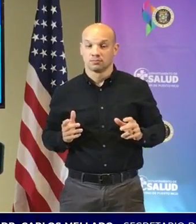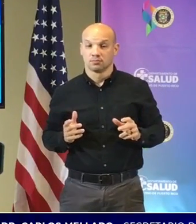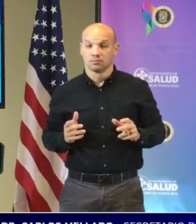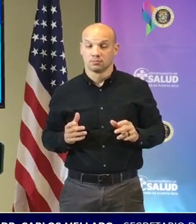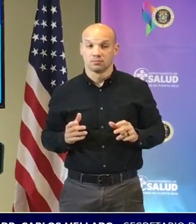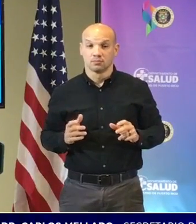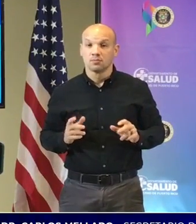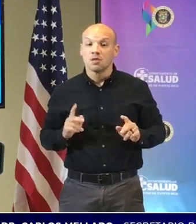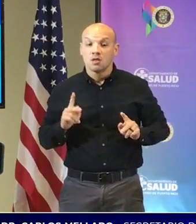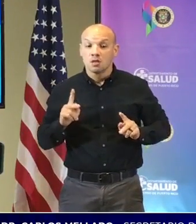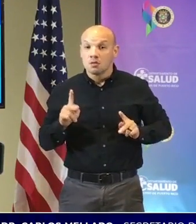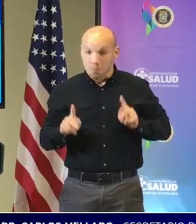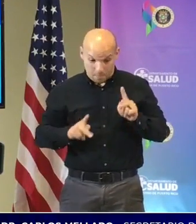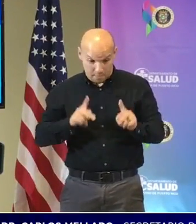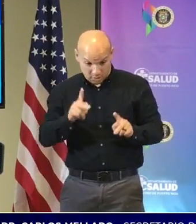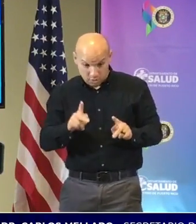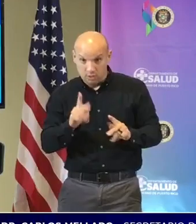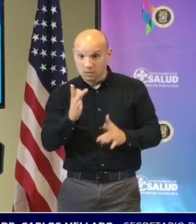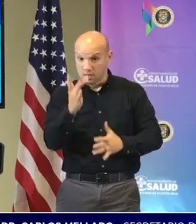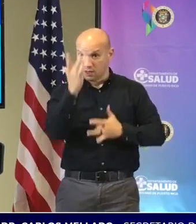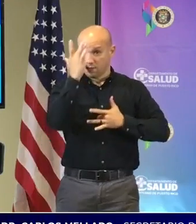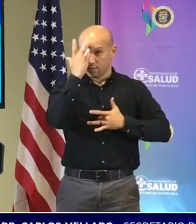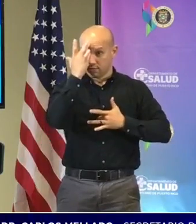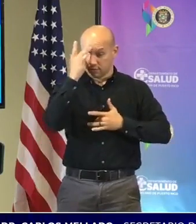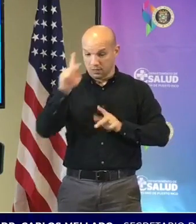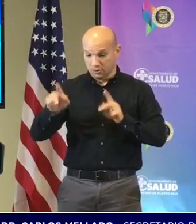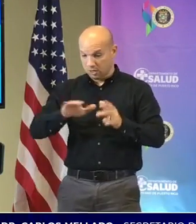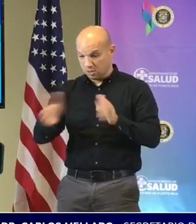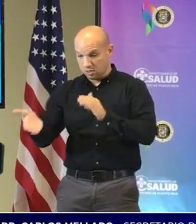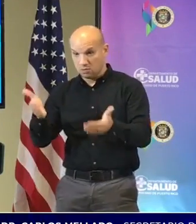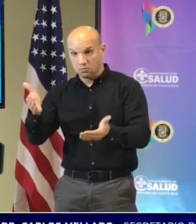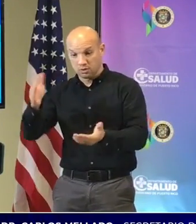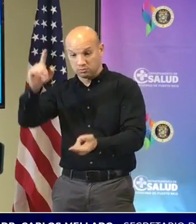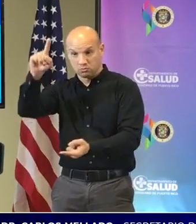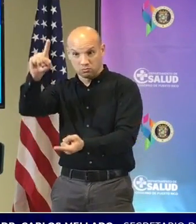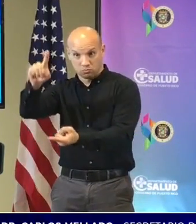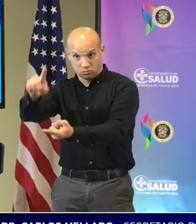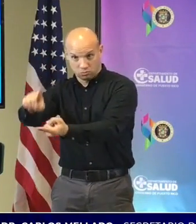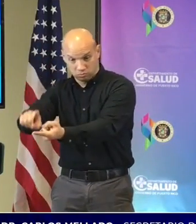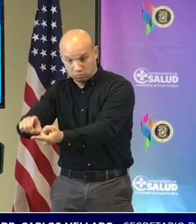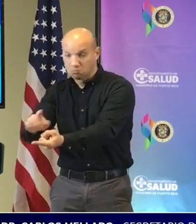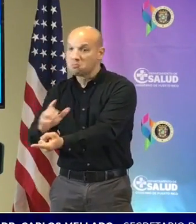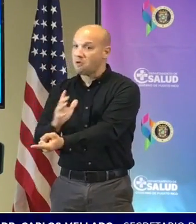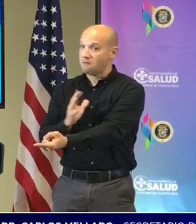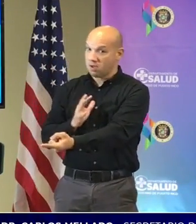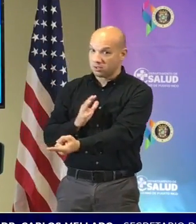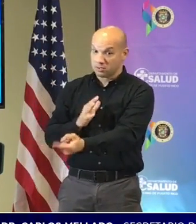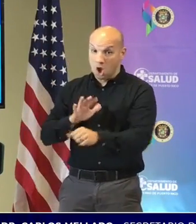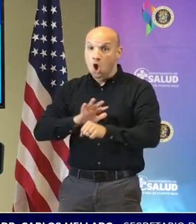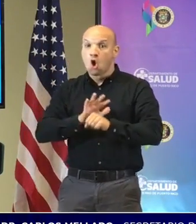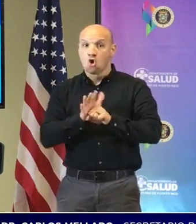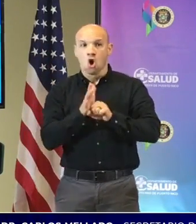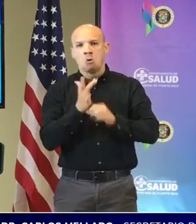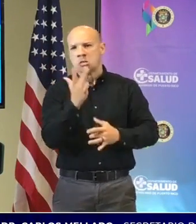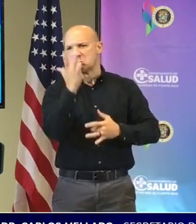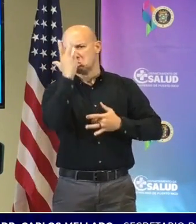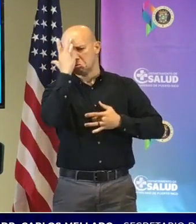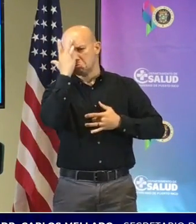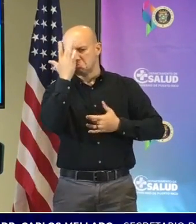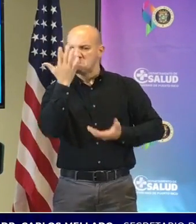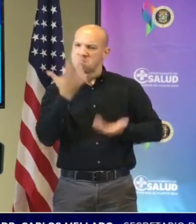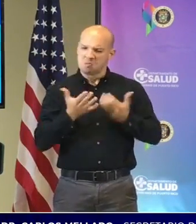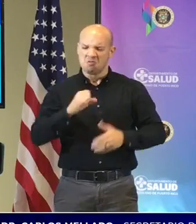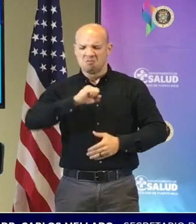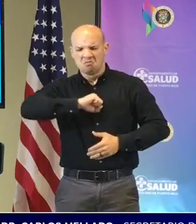se disminuyan pues vamos a tener COVID nos va a dar como un catarro común pero en este momento lo que nosotros estamos enfocados